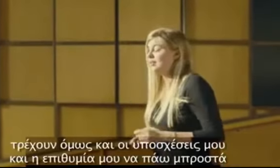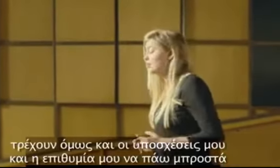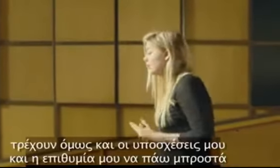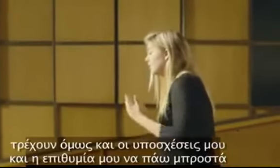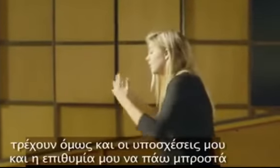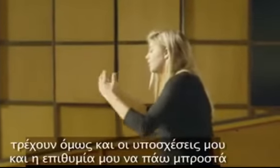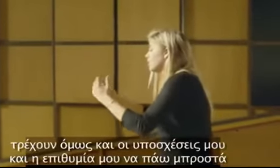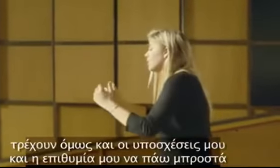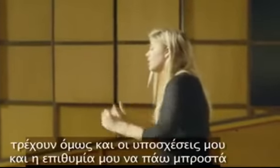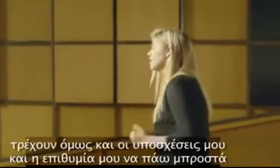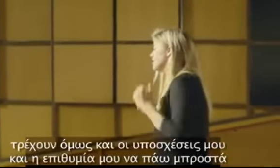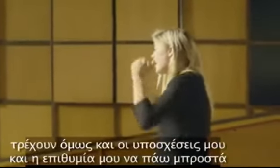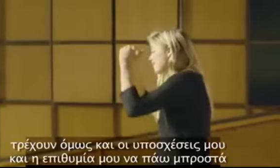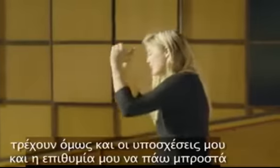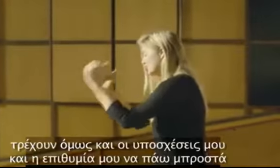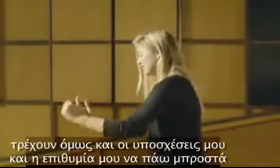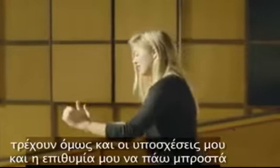C'est l'envie D'avancer